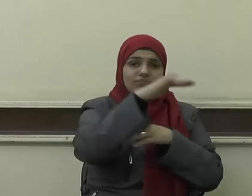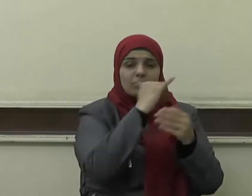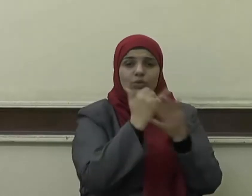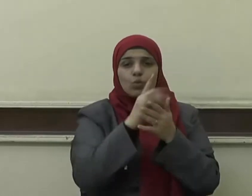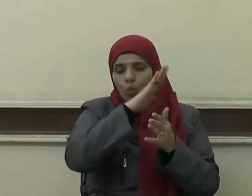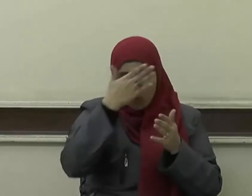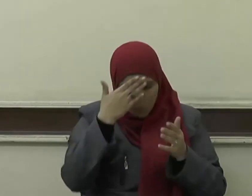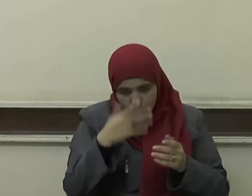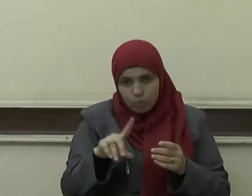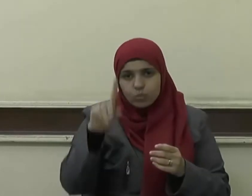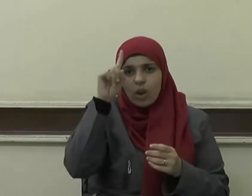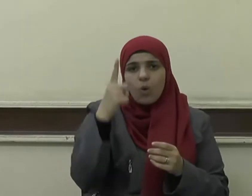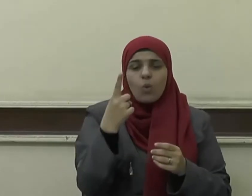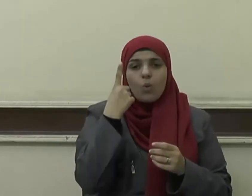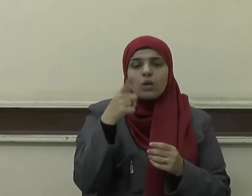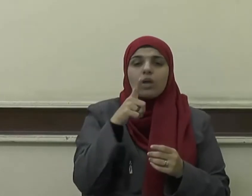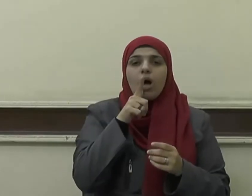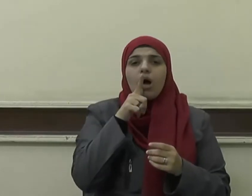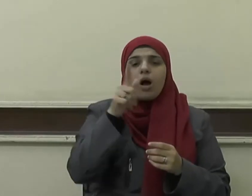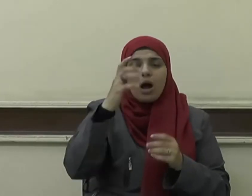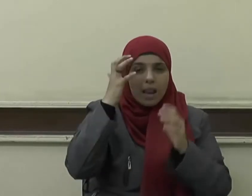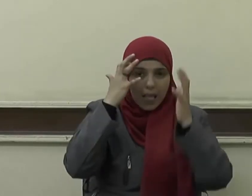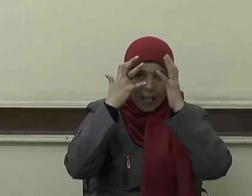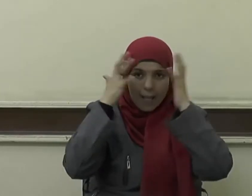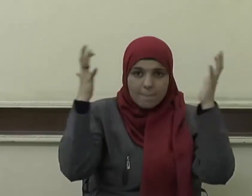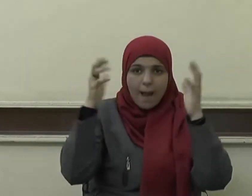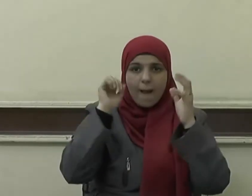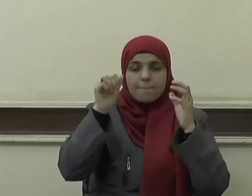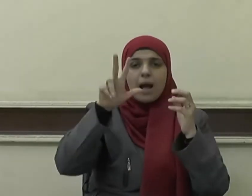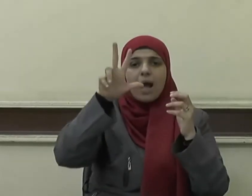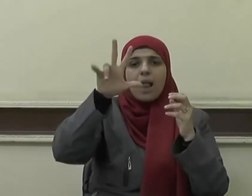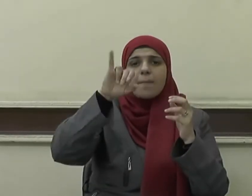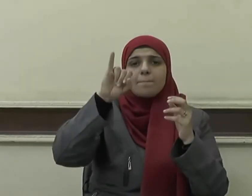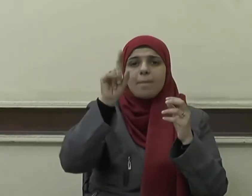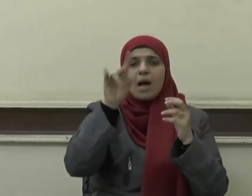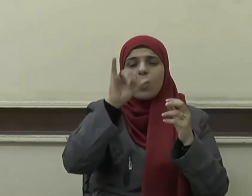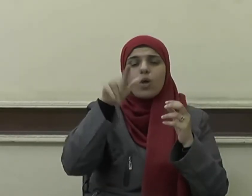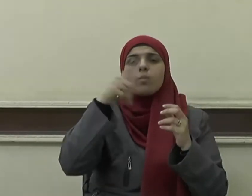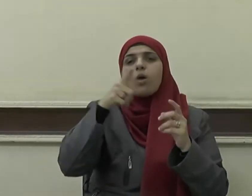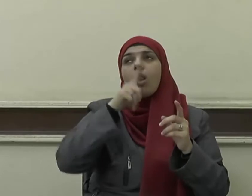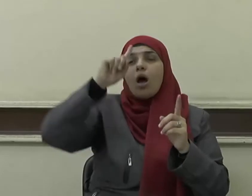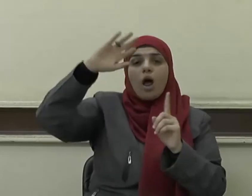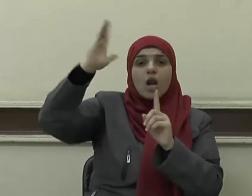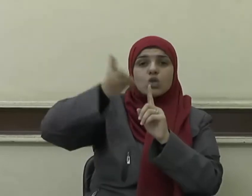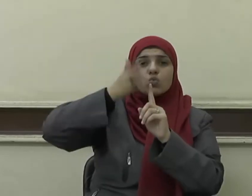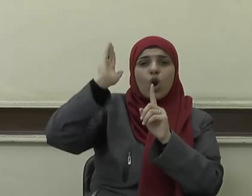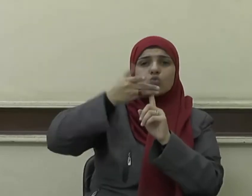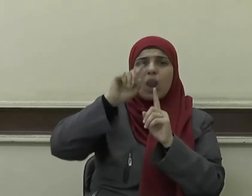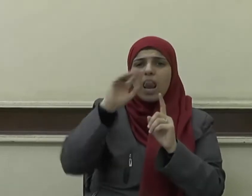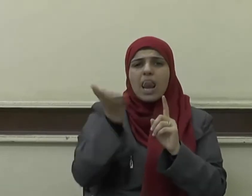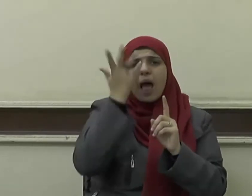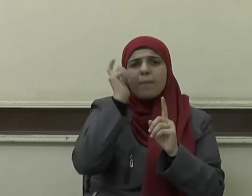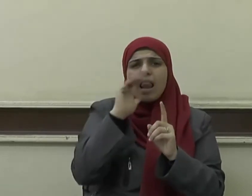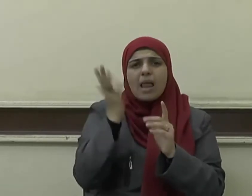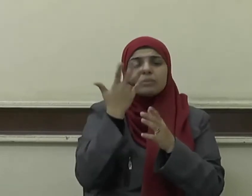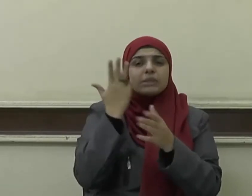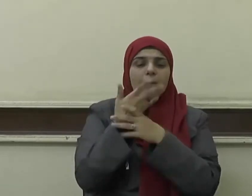رحمه الله بعث الله الأنبياء كلهم بإقامة الدين والألفة والجماعة